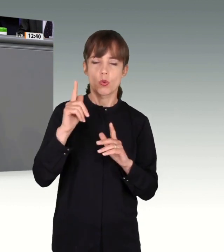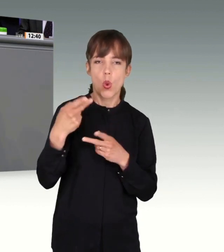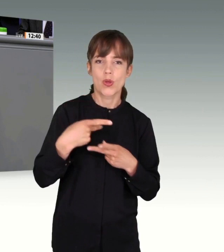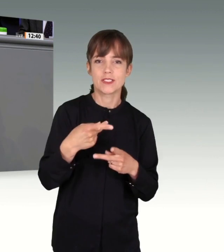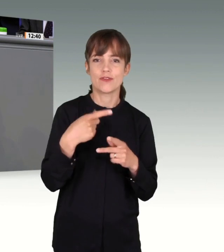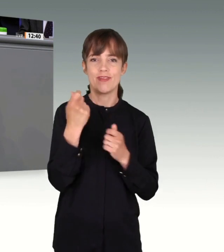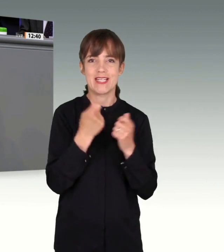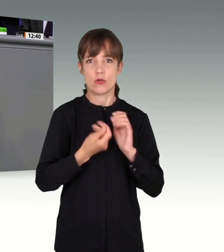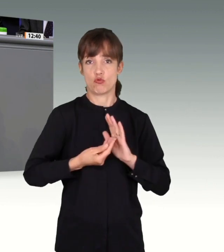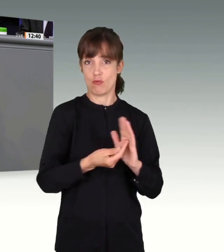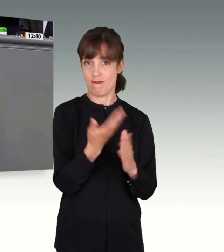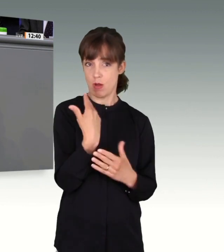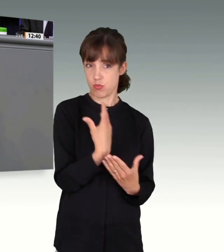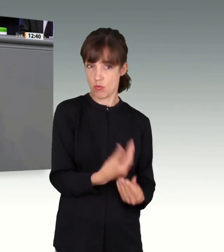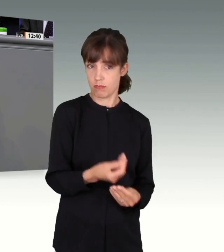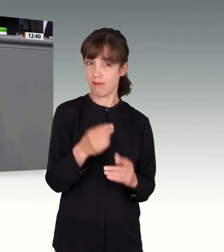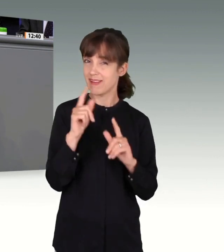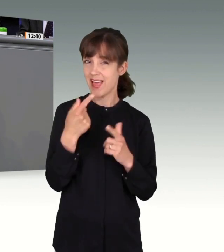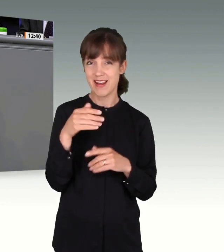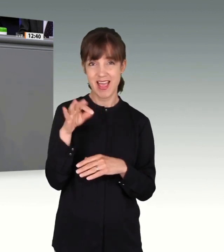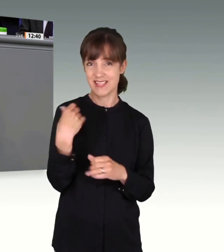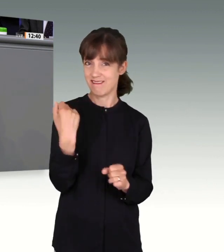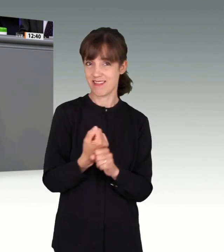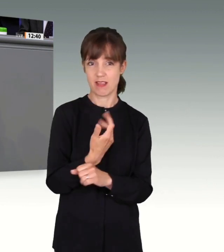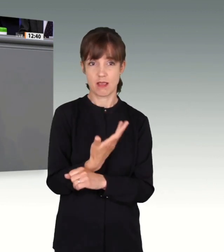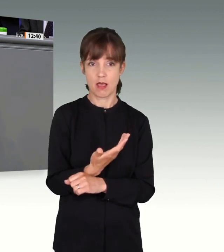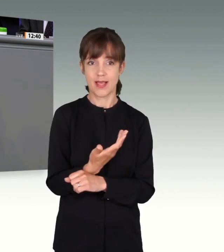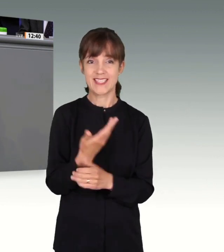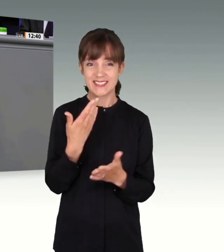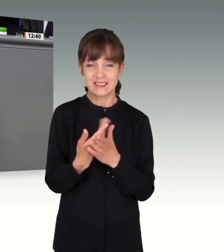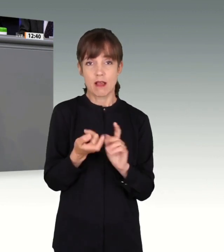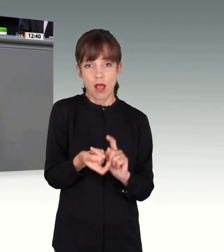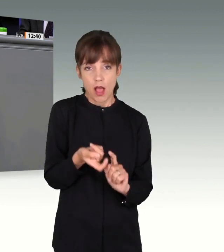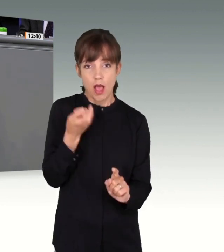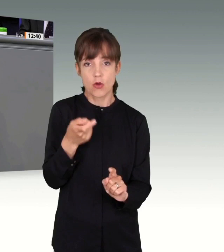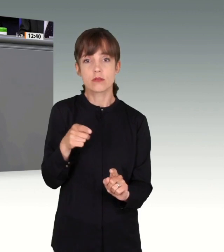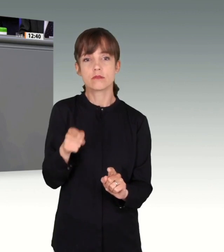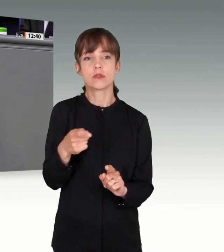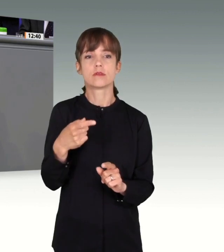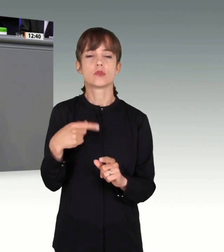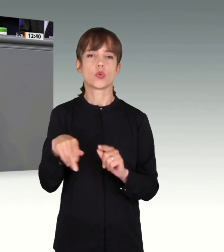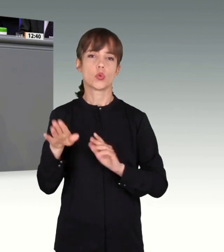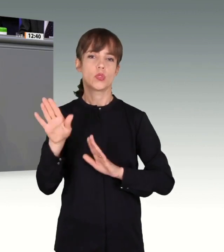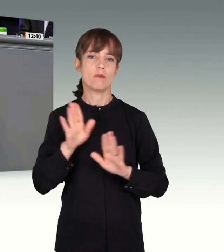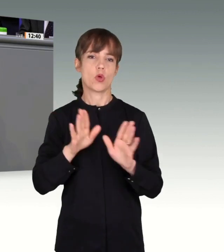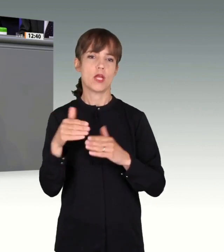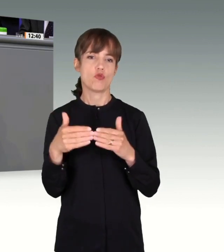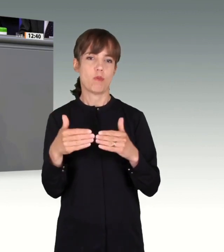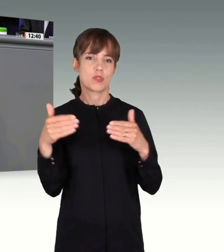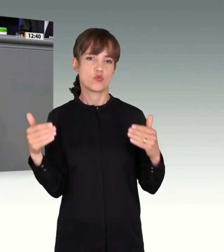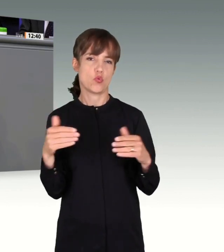Er war kein Einzeltäter. Dies herauszuarbeiten, ist Verdienst der demokratischen Opposition im